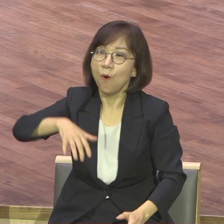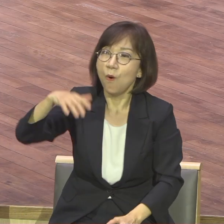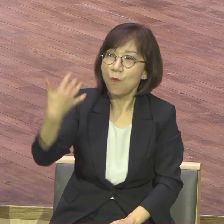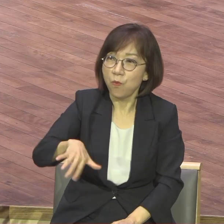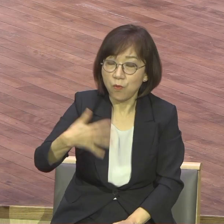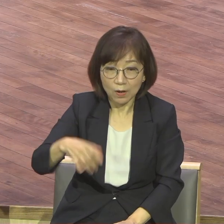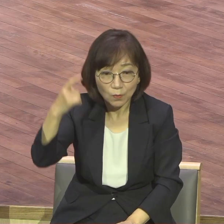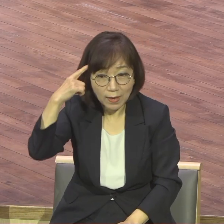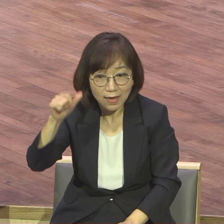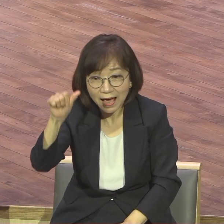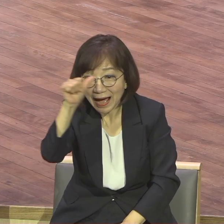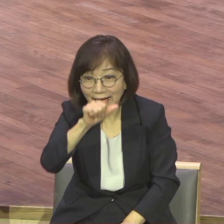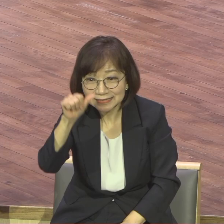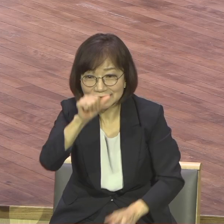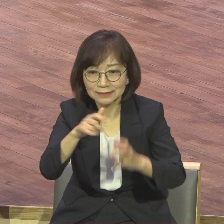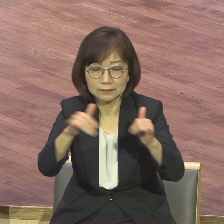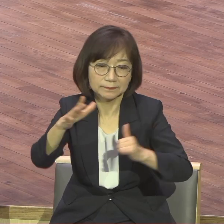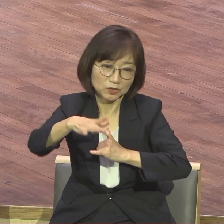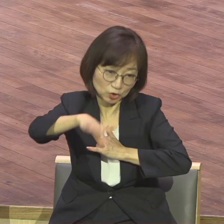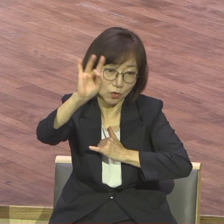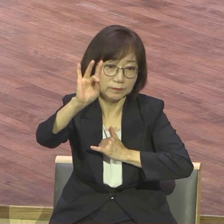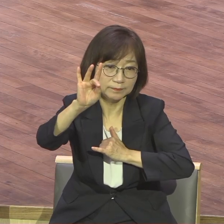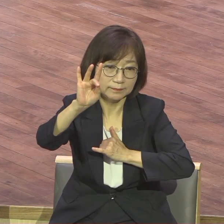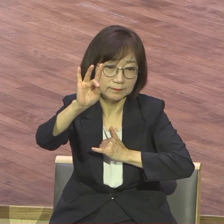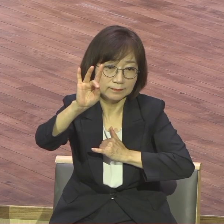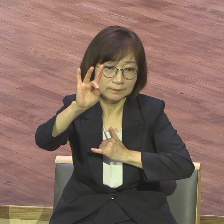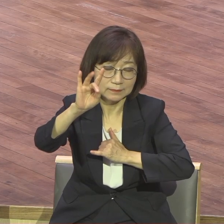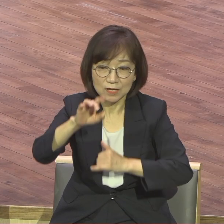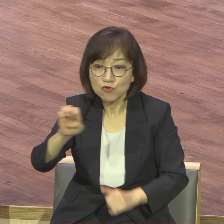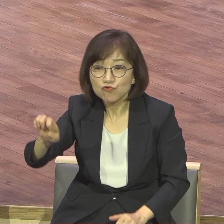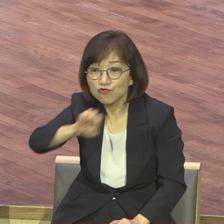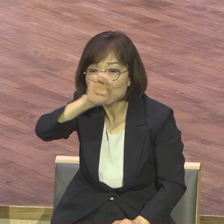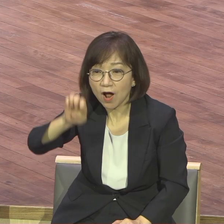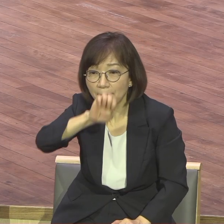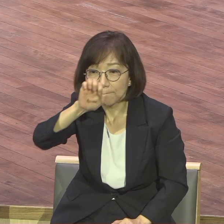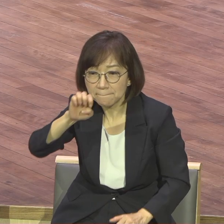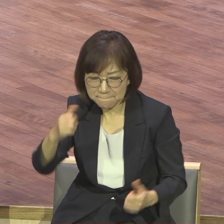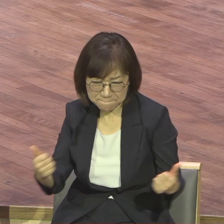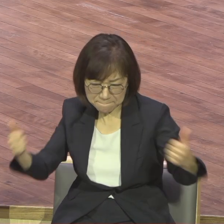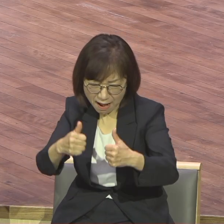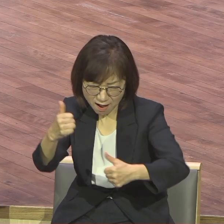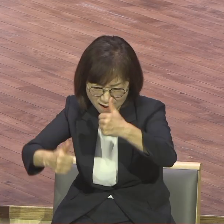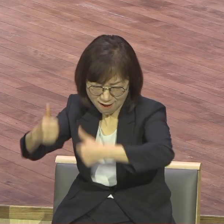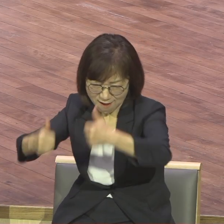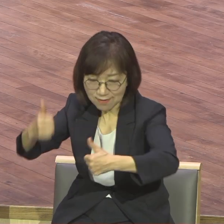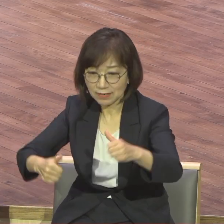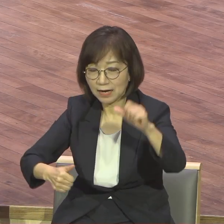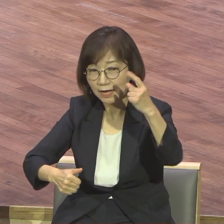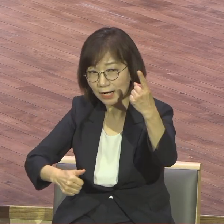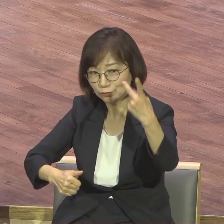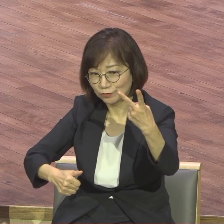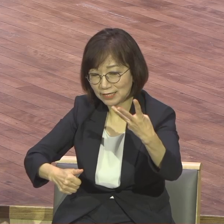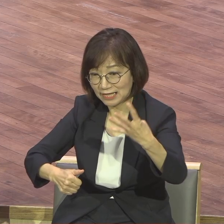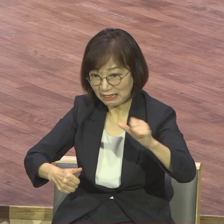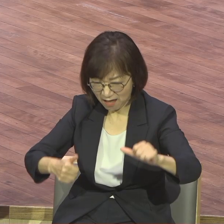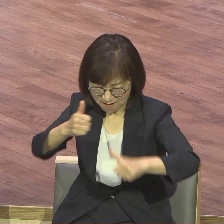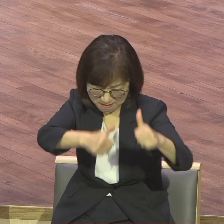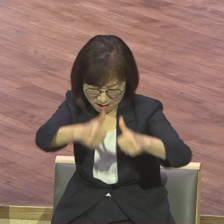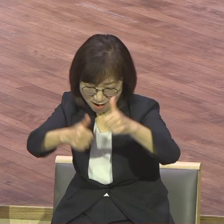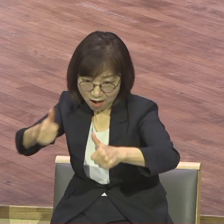선수로서는 최초로 유럽 5대 리그에서 덕점왕이 올랐다 놀라운 일이지요